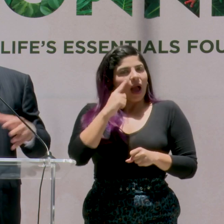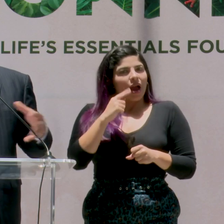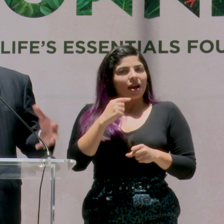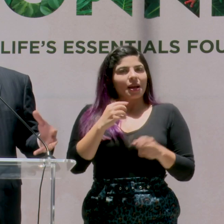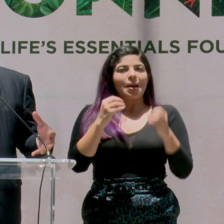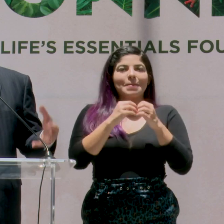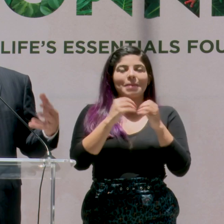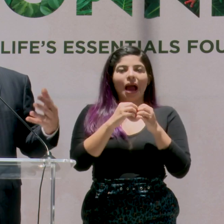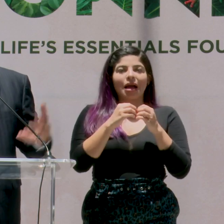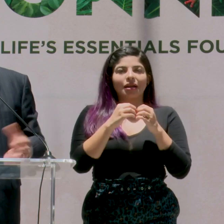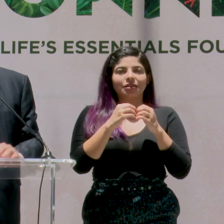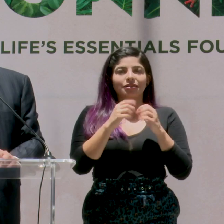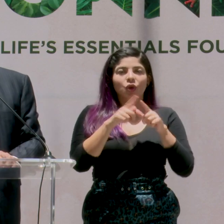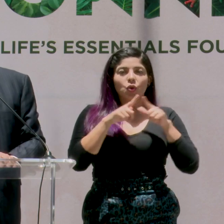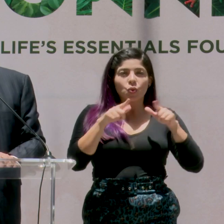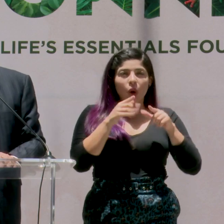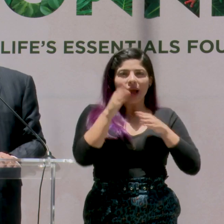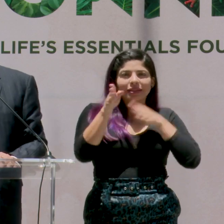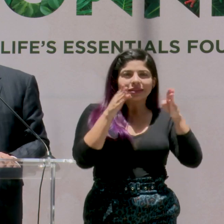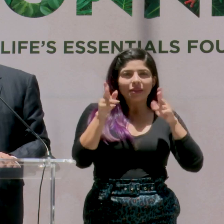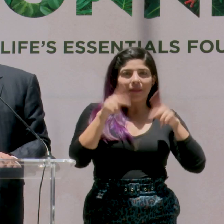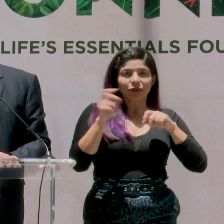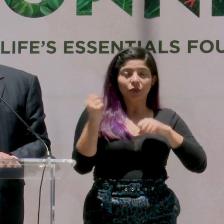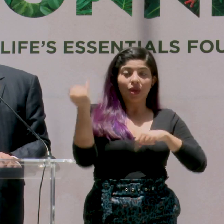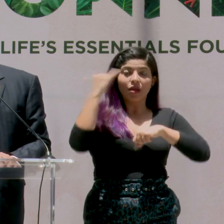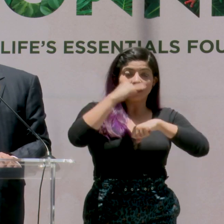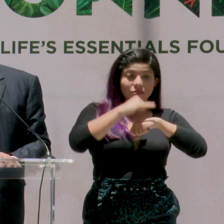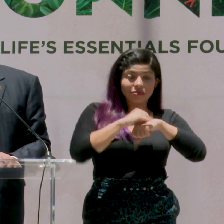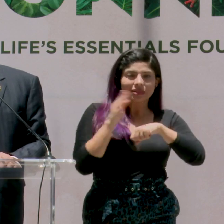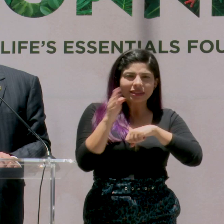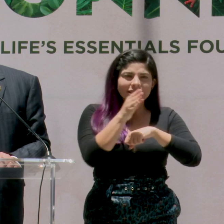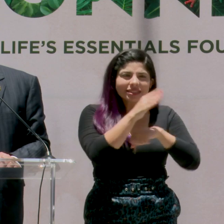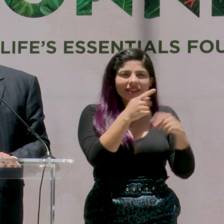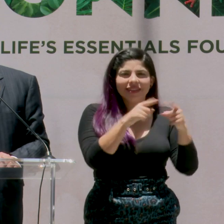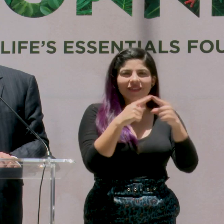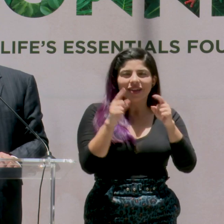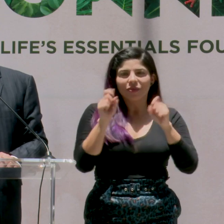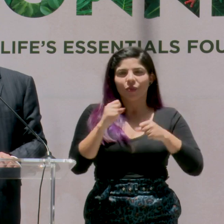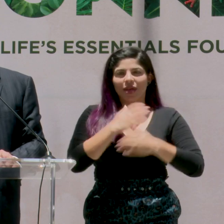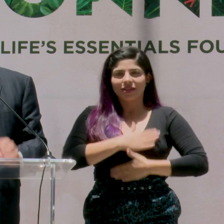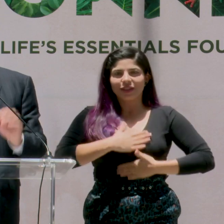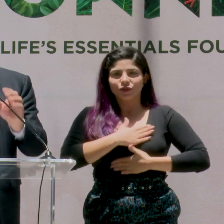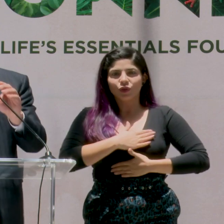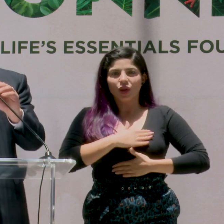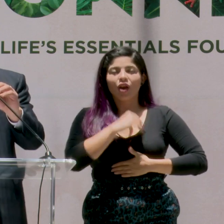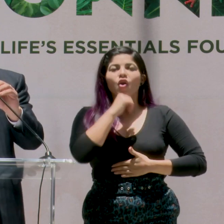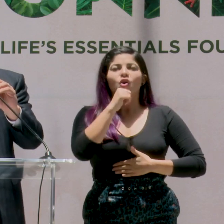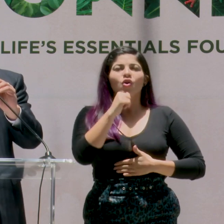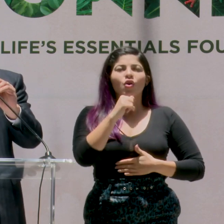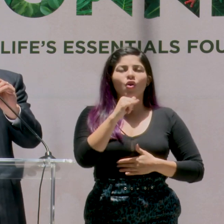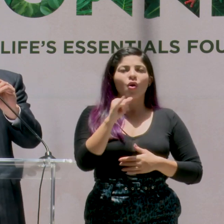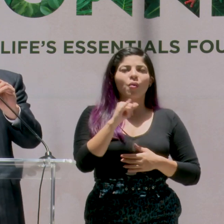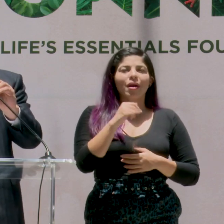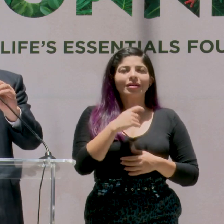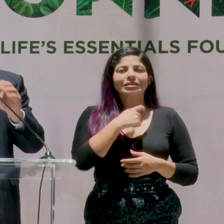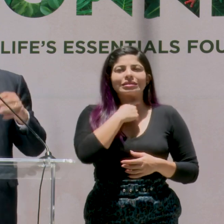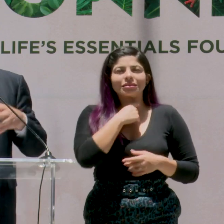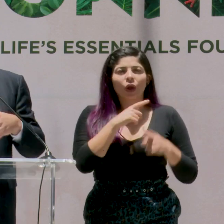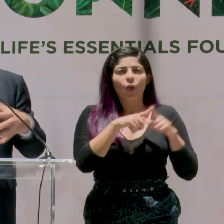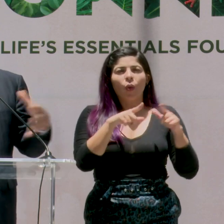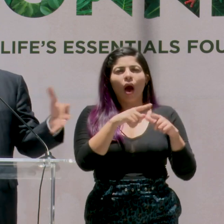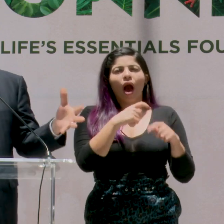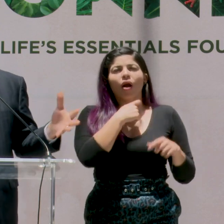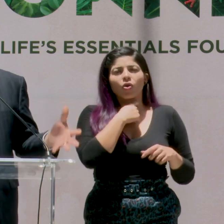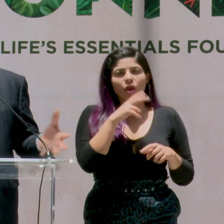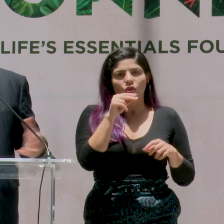haya más destinos que pueda ser de disfrute de las personas, para que no lleguemos a saturar algunos de estos lugares, sino